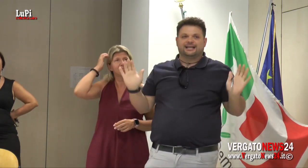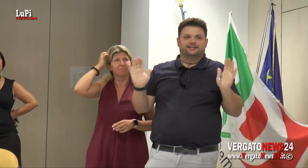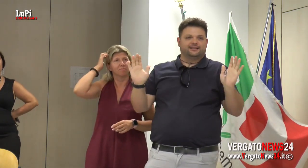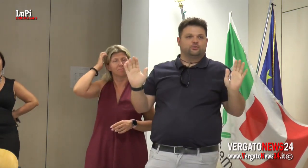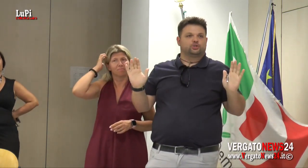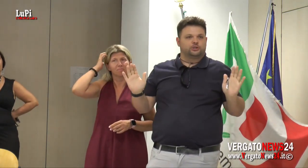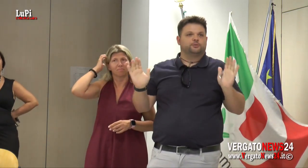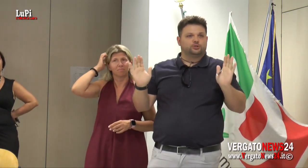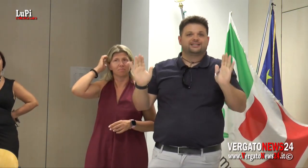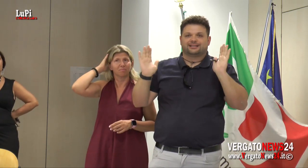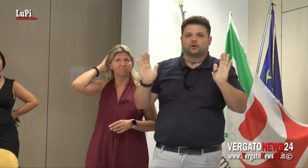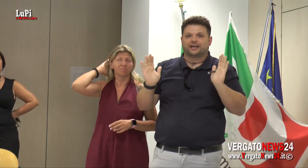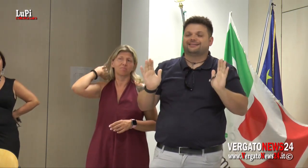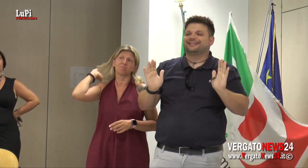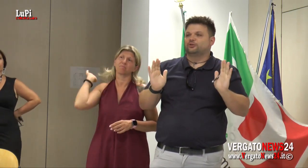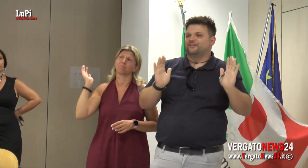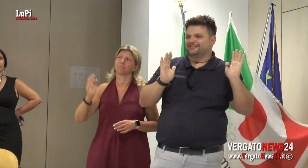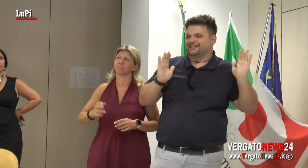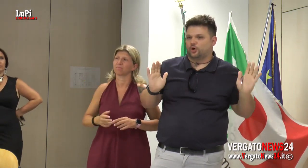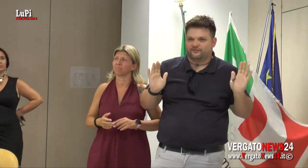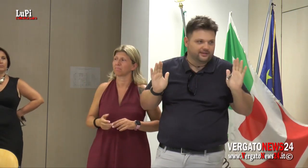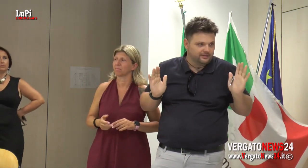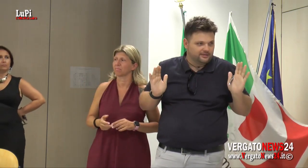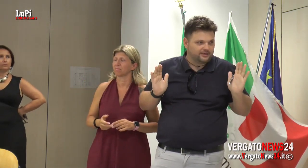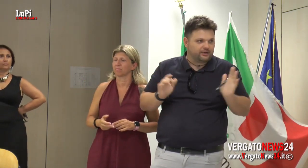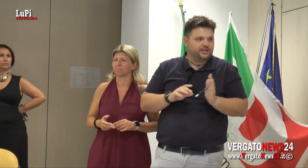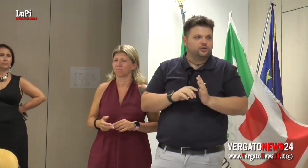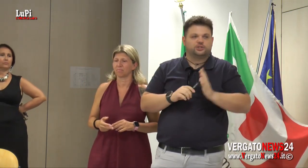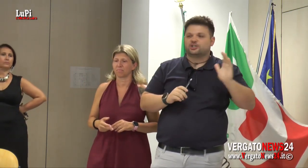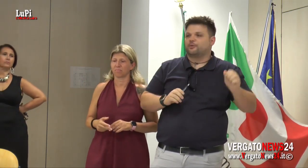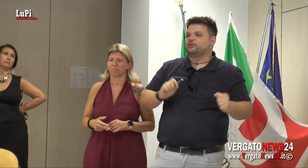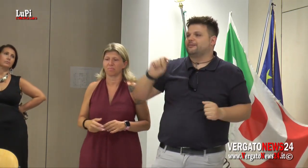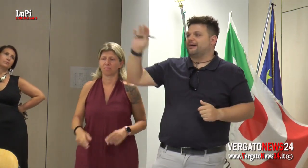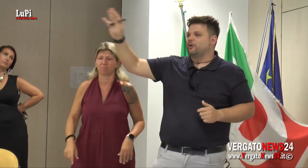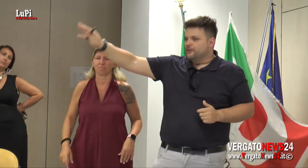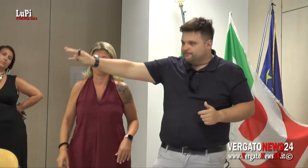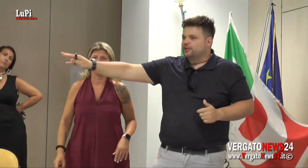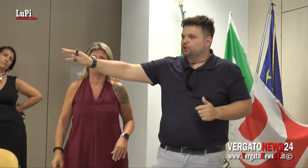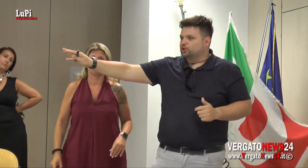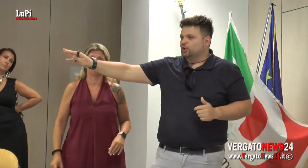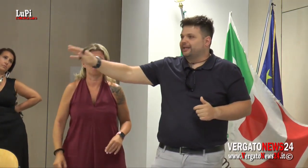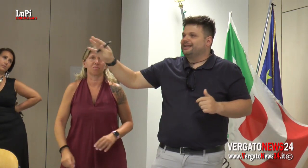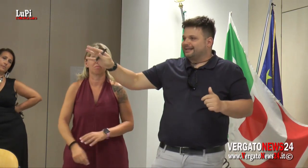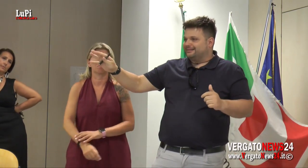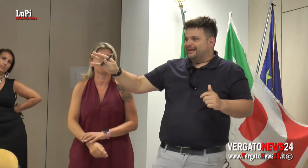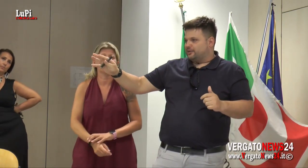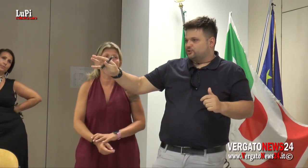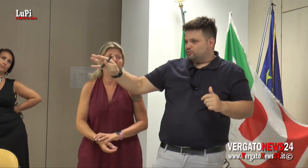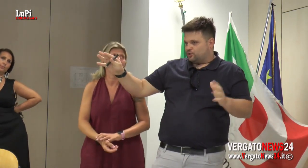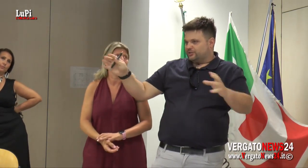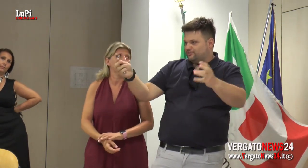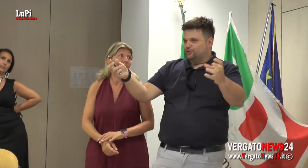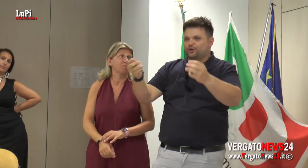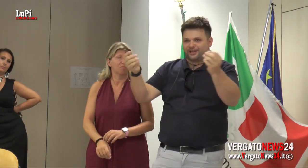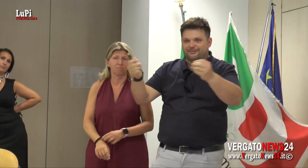demenzialità di questo tipo non è stata corretta dal 99. Quindi noi diciamo che non abbiamo i dottori, in realtà che